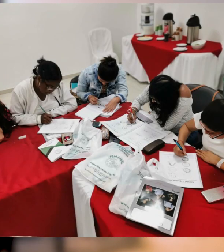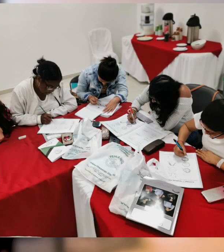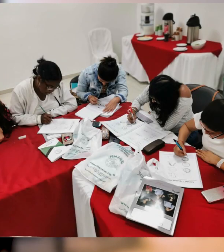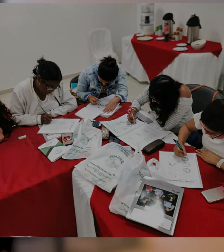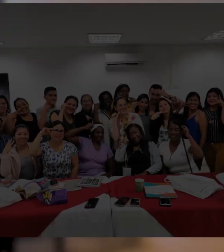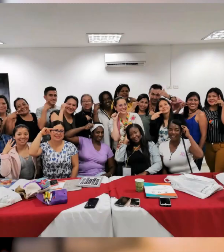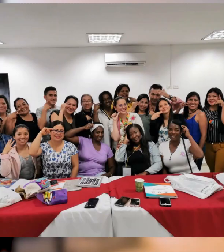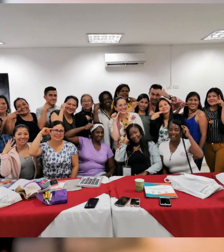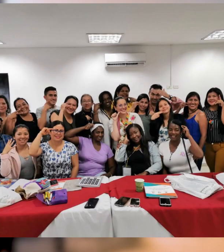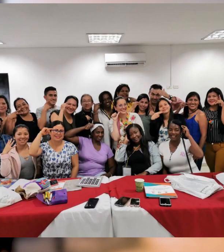UN a